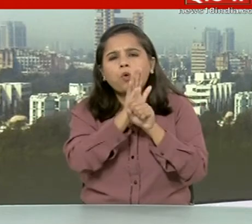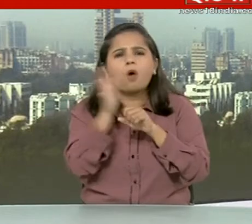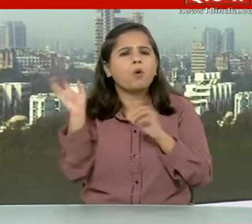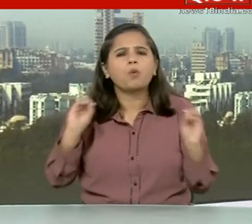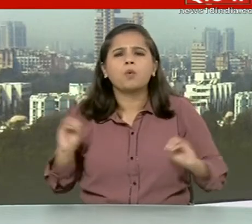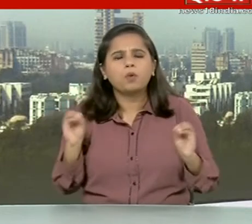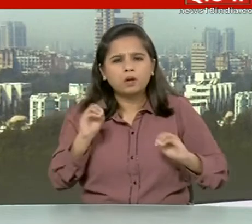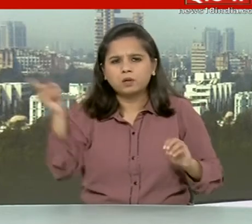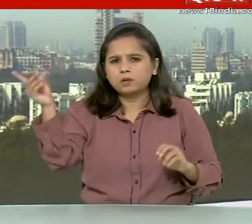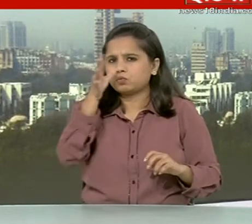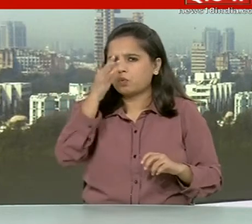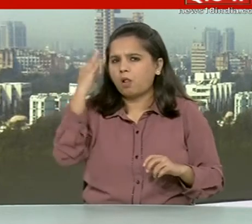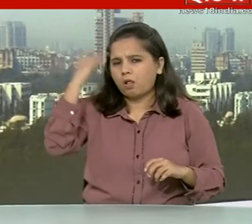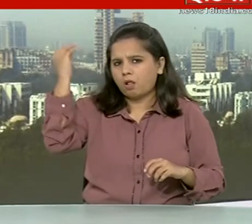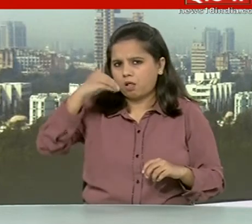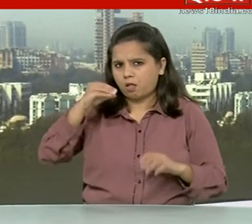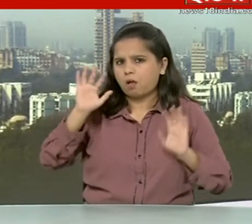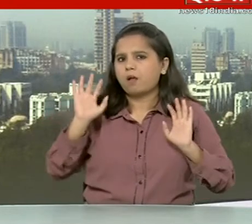बोला